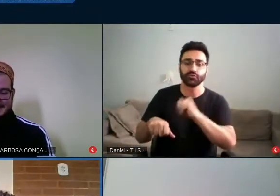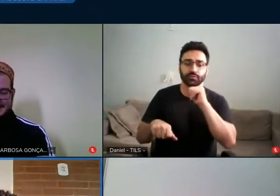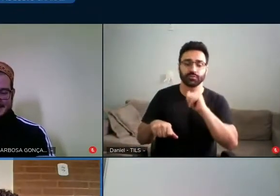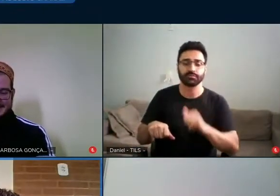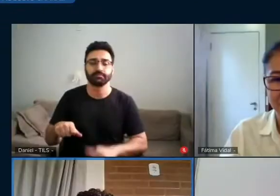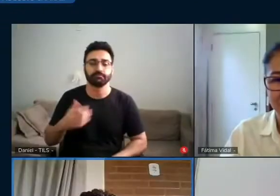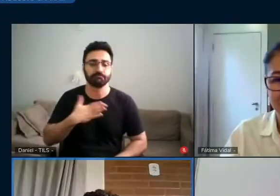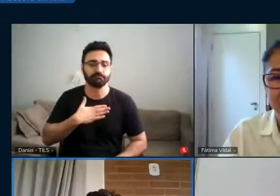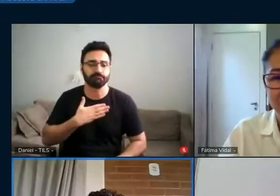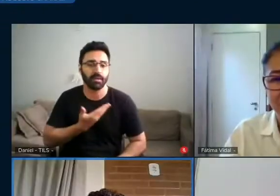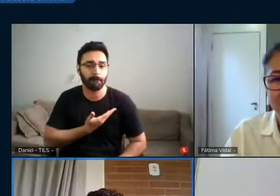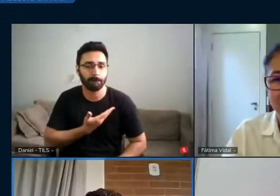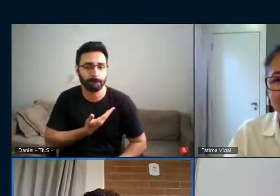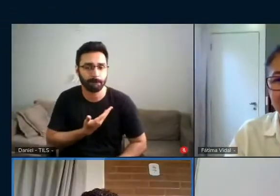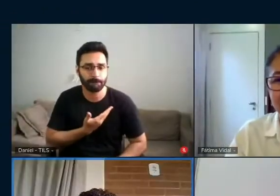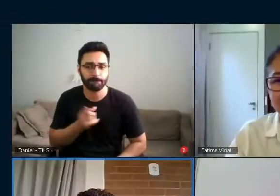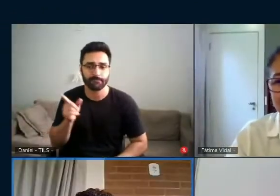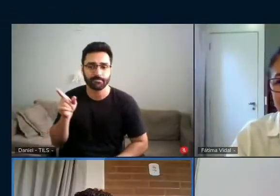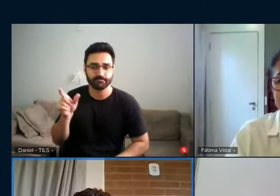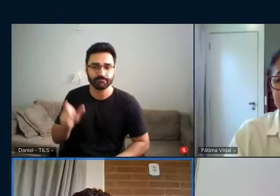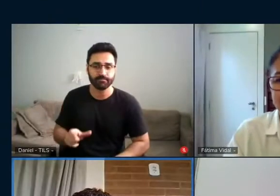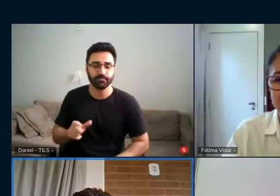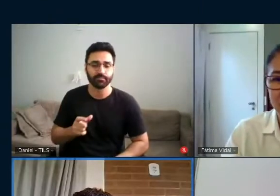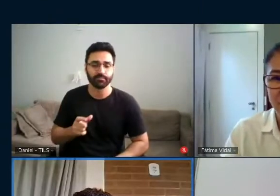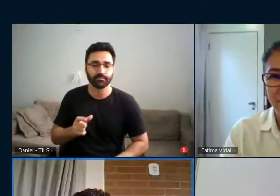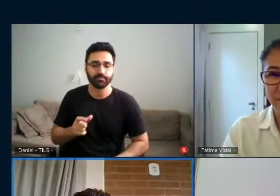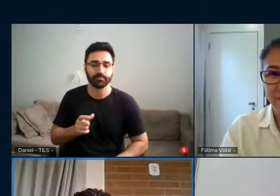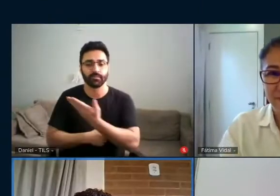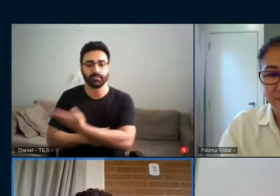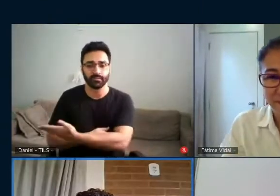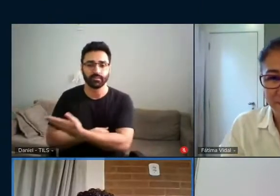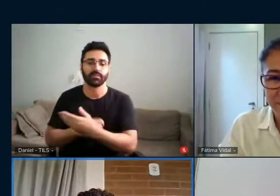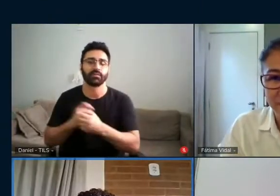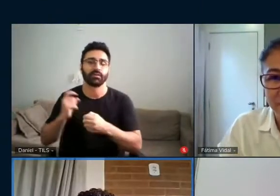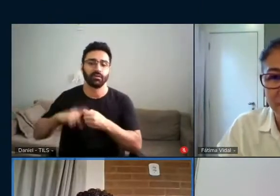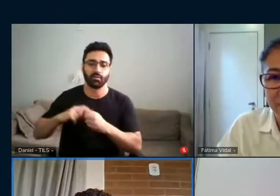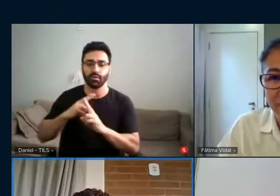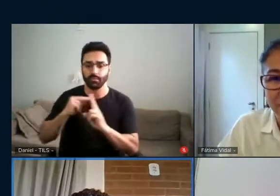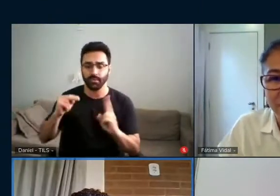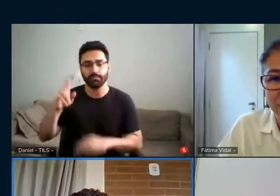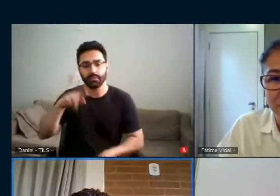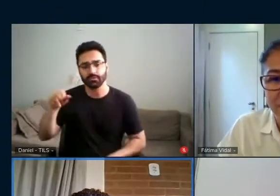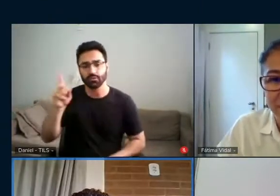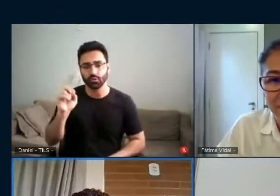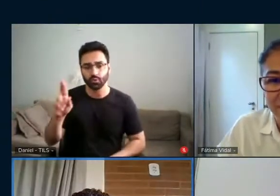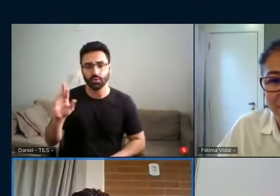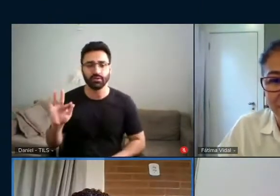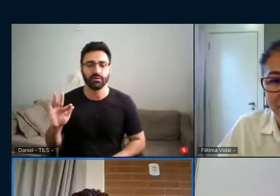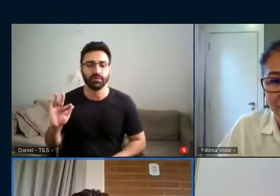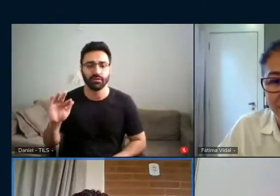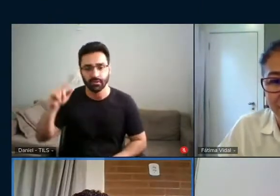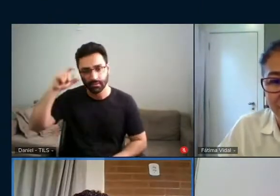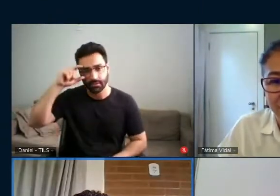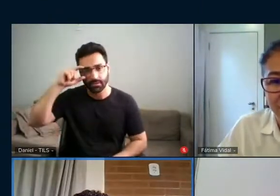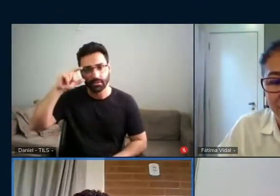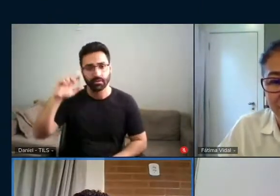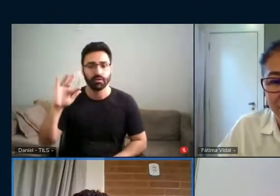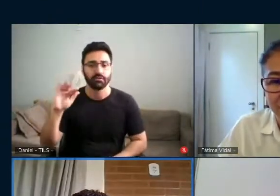a minha colega, parceira de caminhada na Universidade de Brasília, professora, doutora Fácila Manucília Vidal,